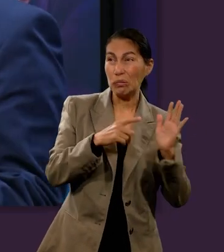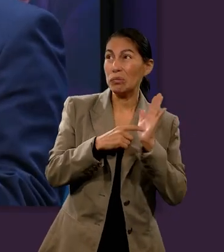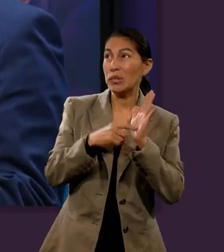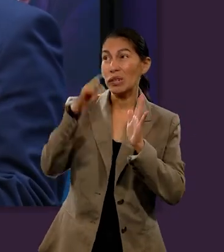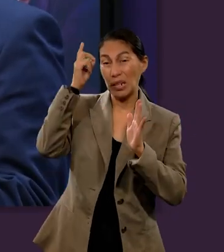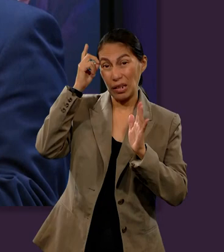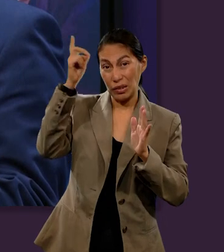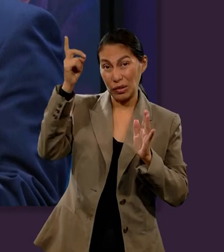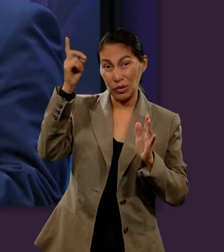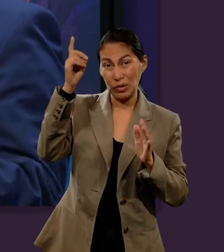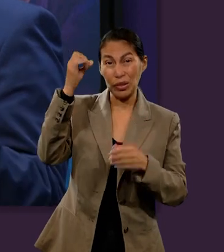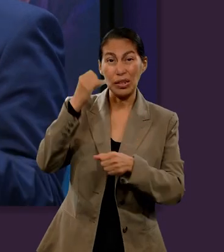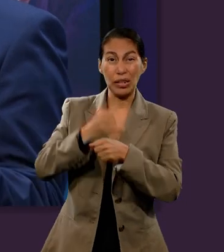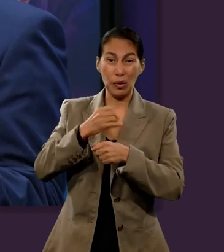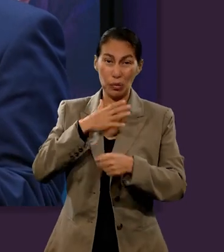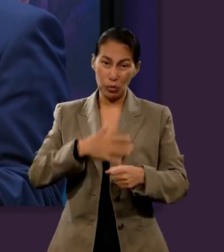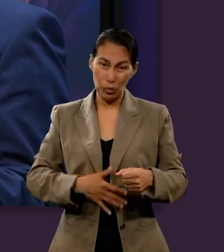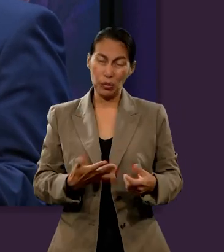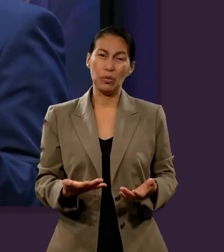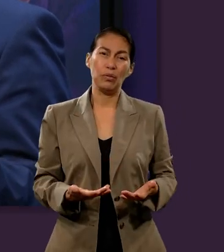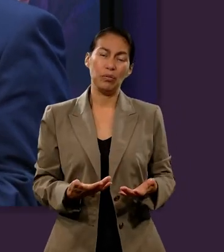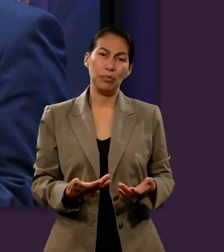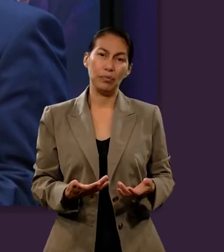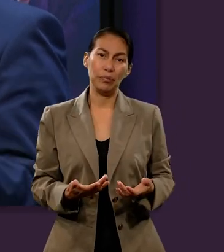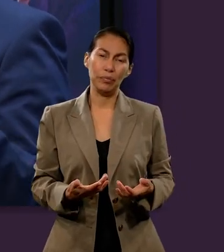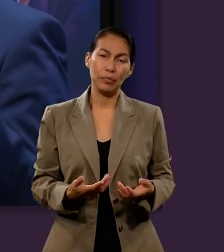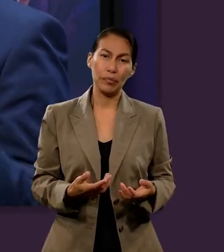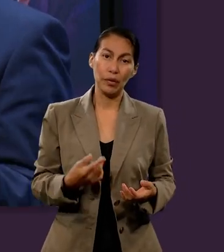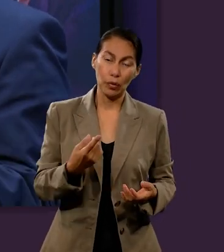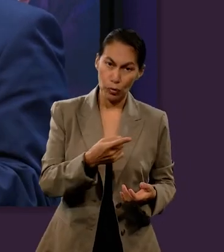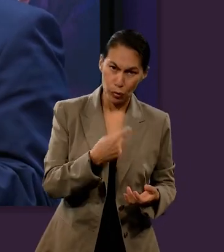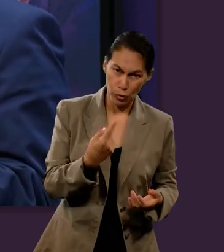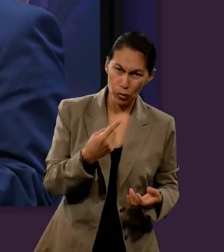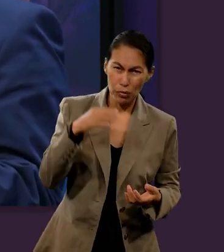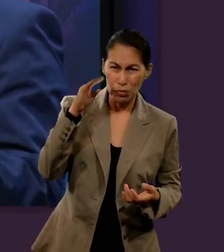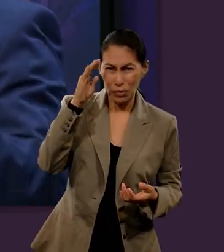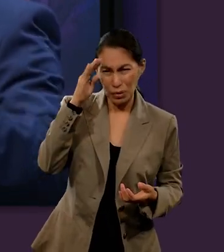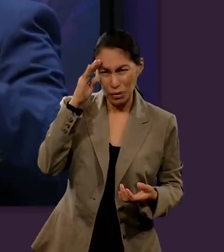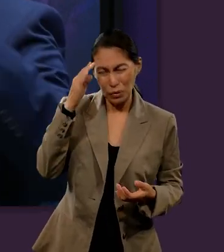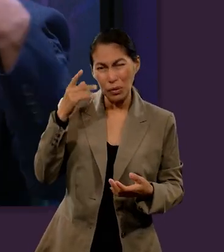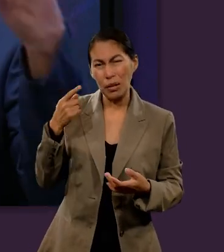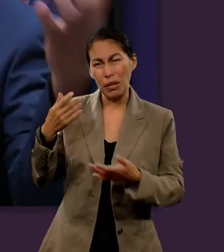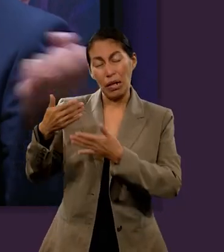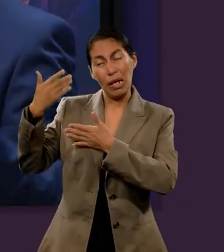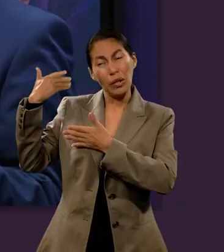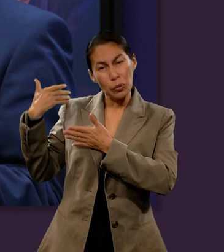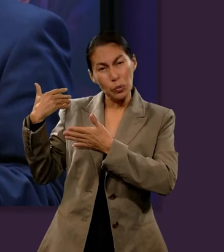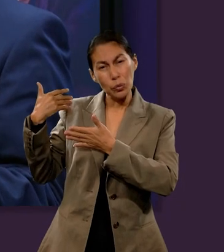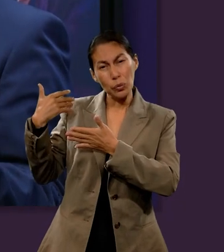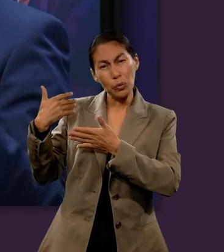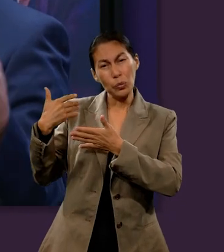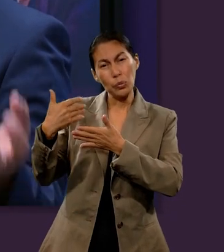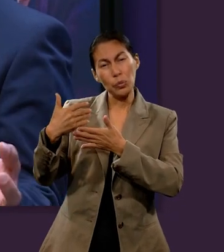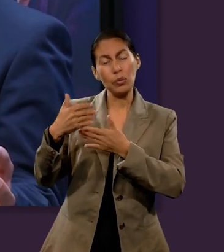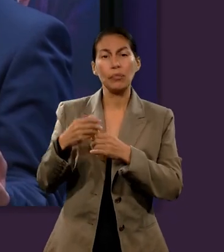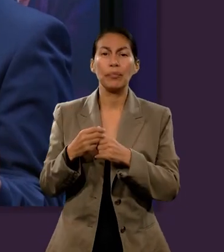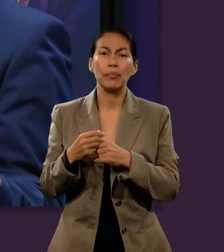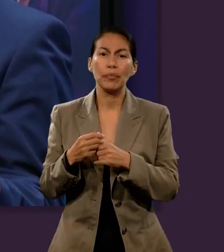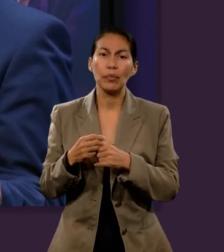problemas que nos presenta un Dios injusto. Y si regresamos en la historia, vamos